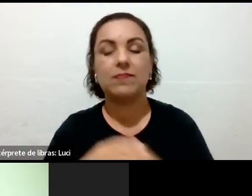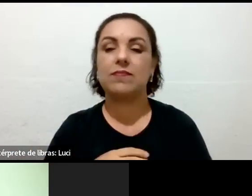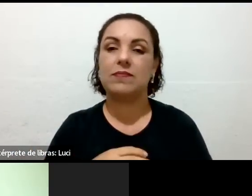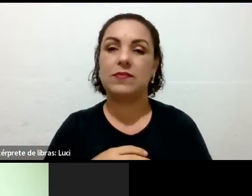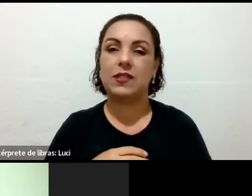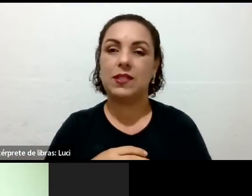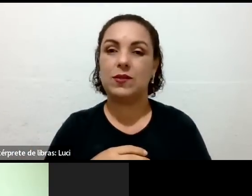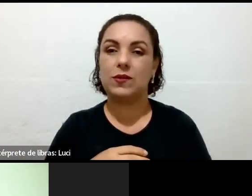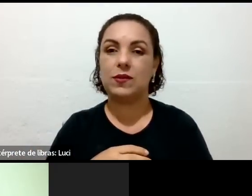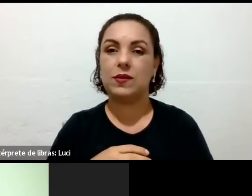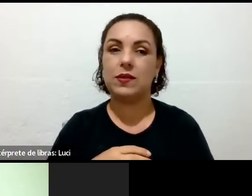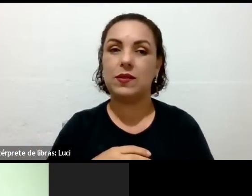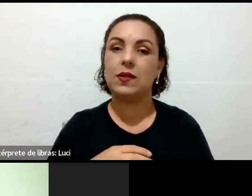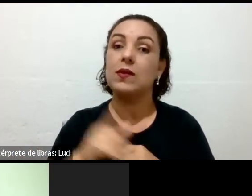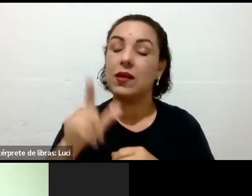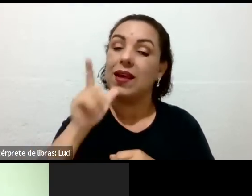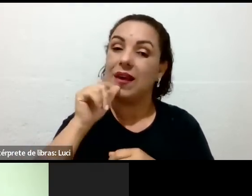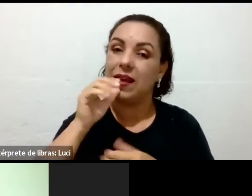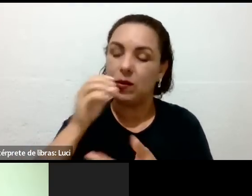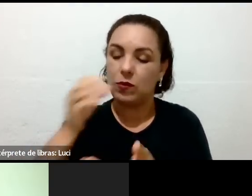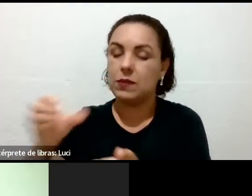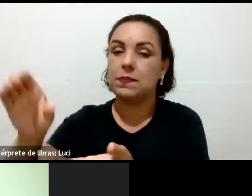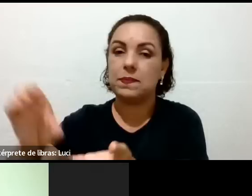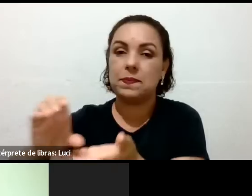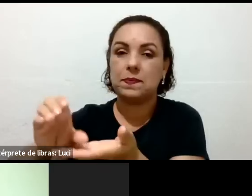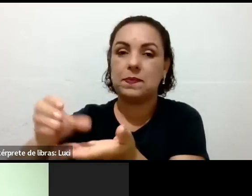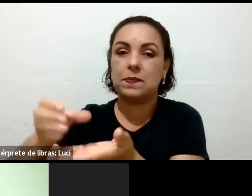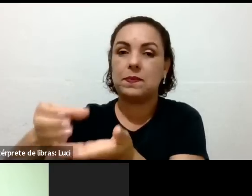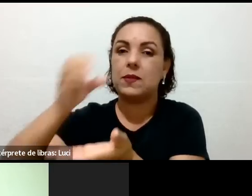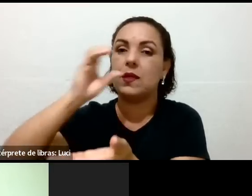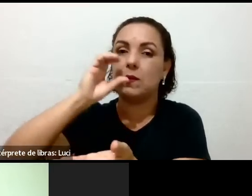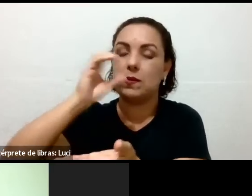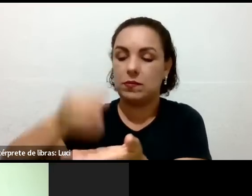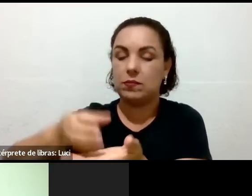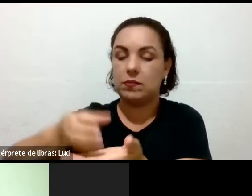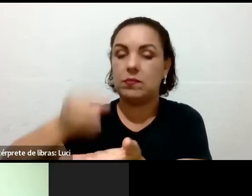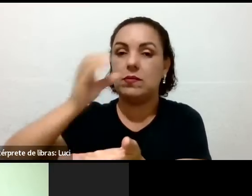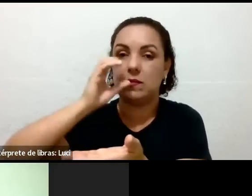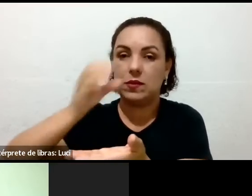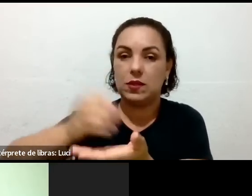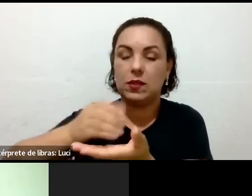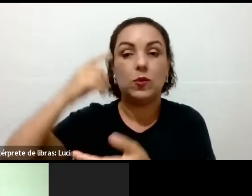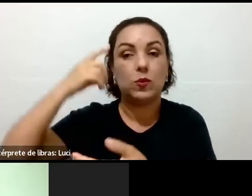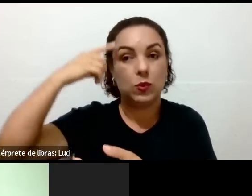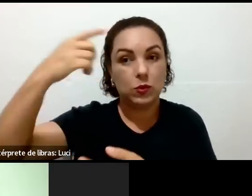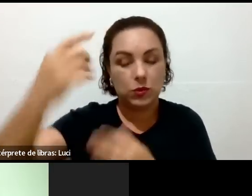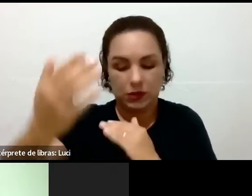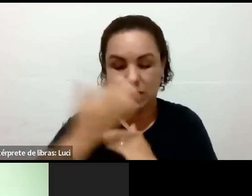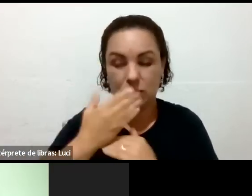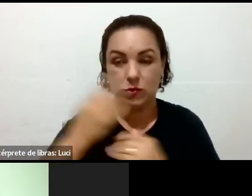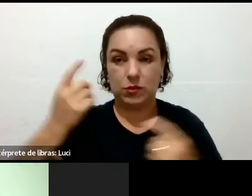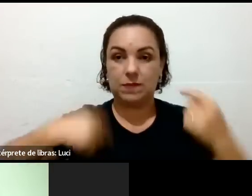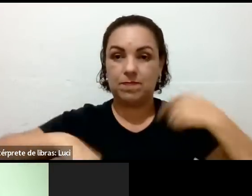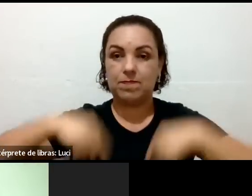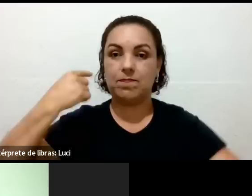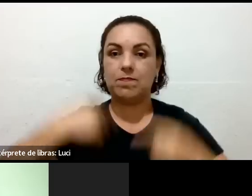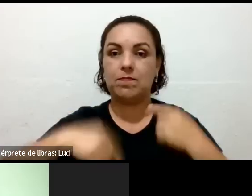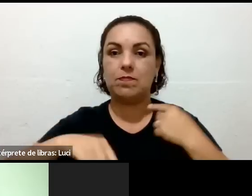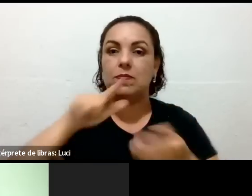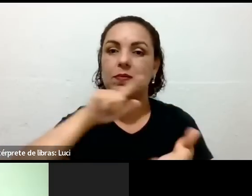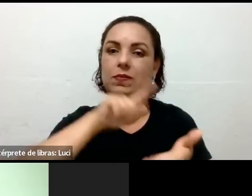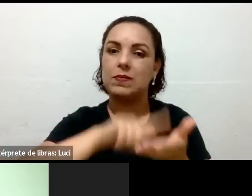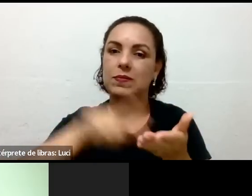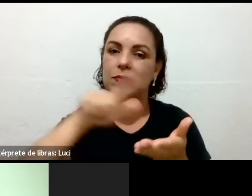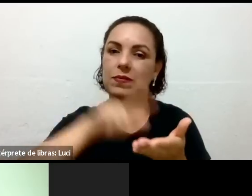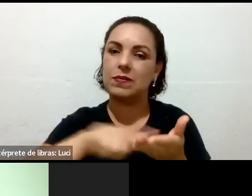porque todo copo com água vai ser um tratamento de saúde. Por isso que os efeitos são mais profundos, mais visíveis,